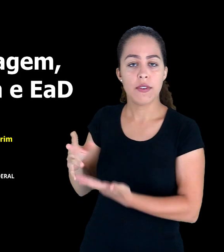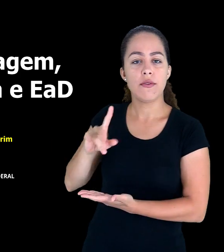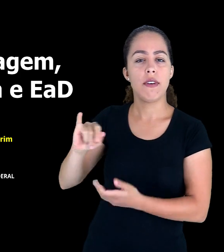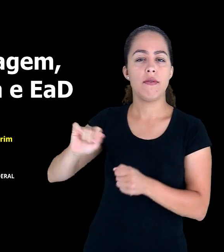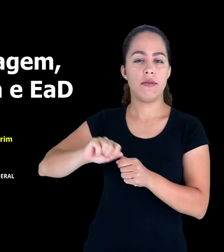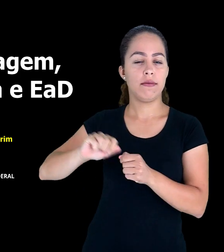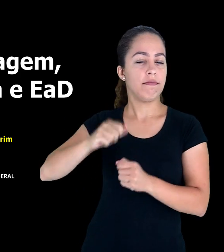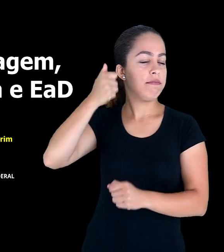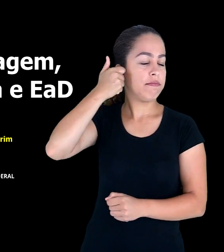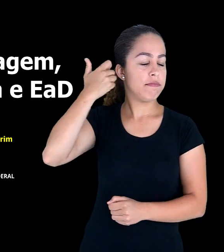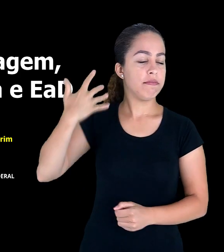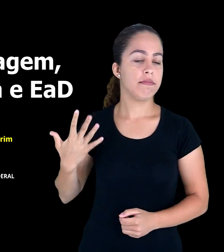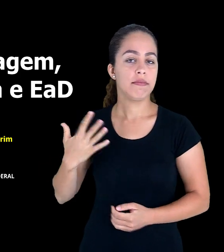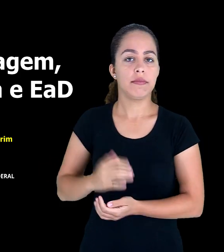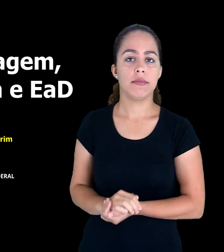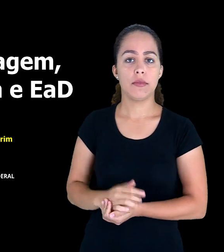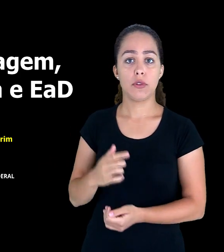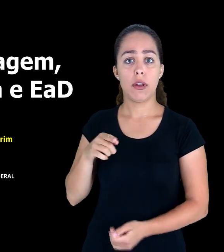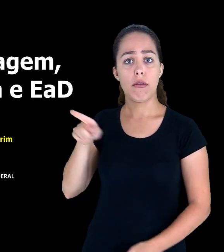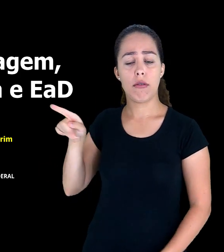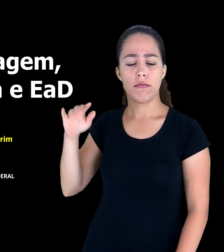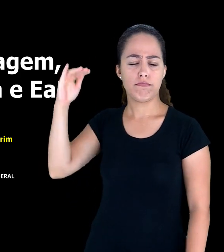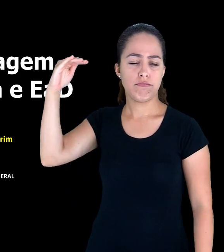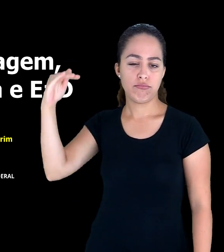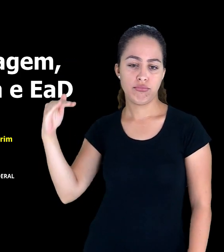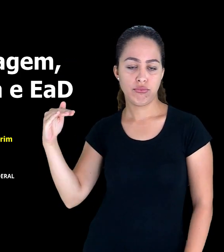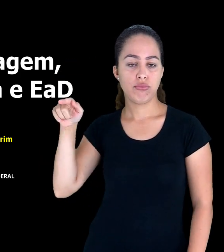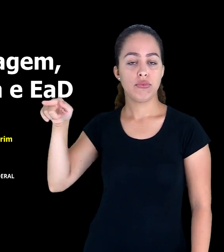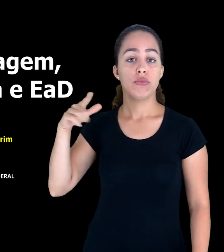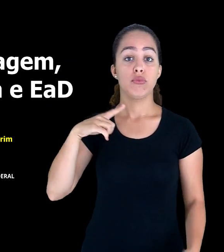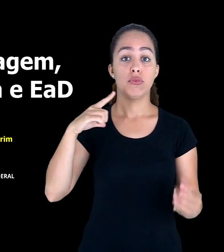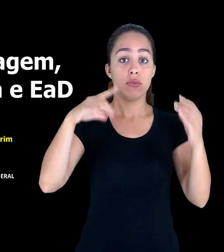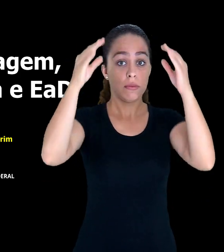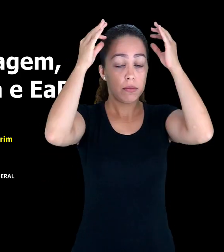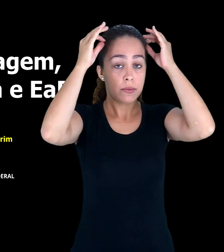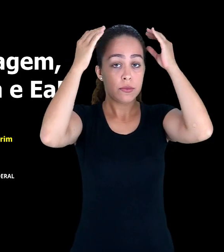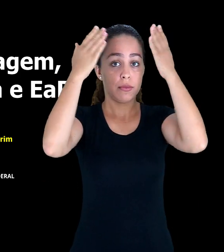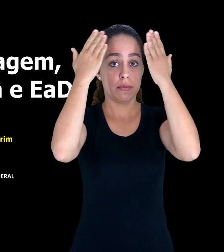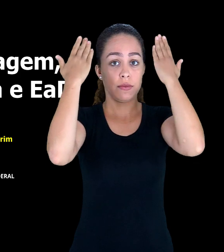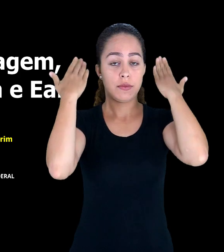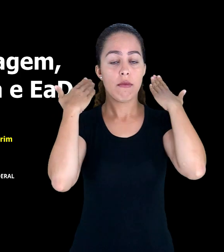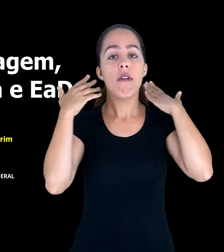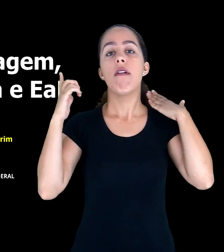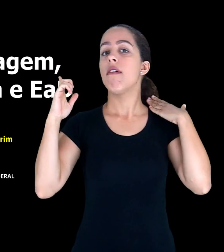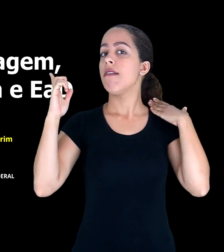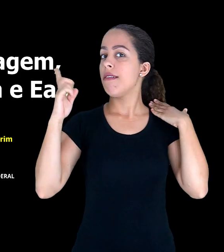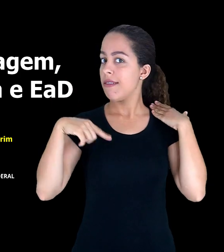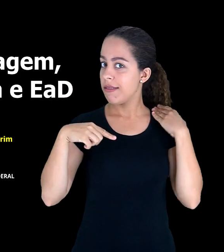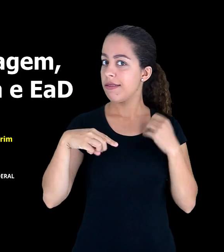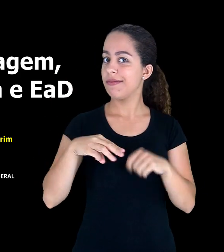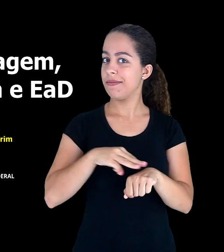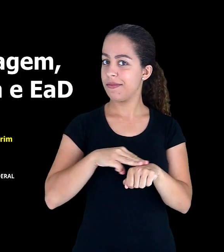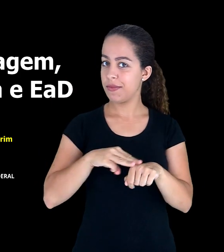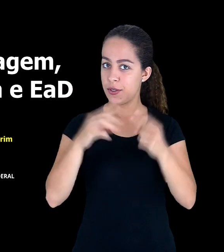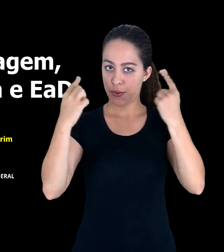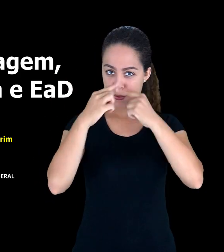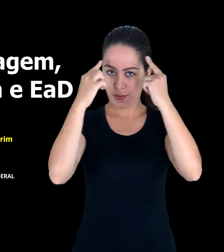audiodescrever. Eu possuo estatura baixa, cabelos e olhos castanhos, cabelos com peixas